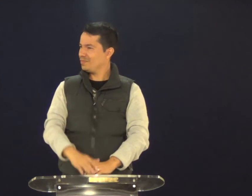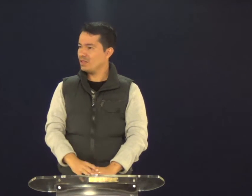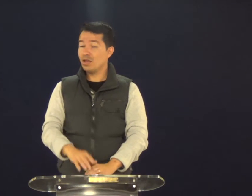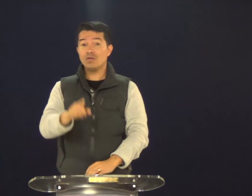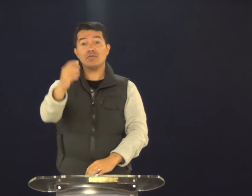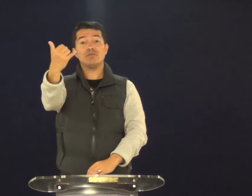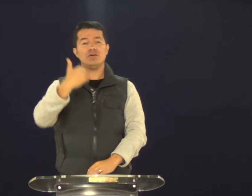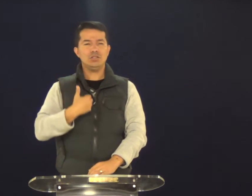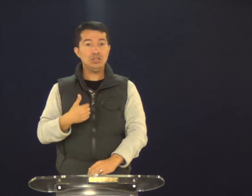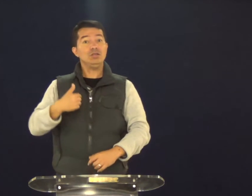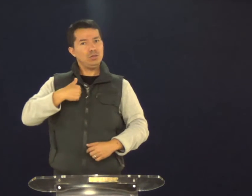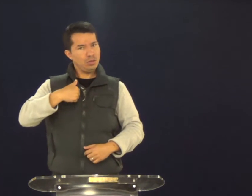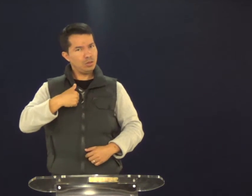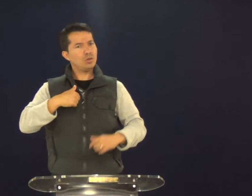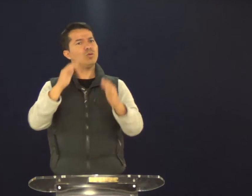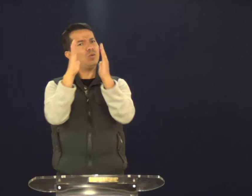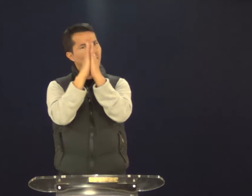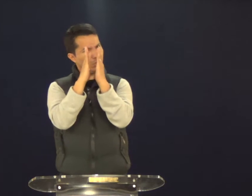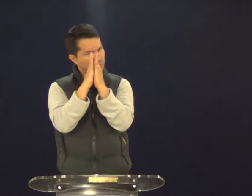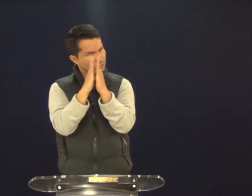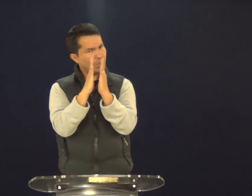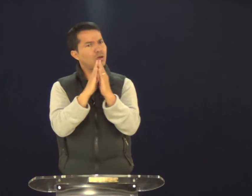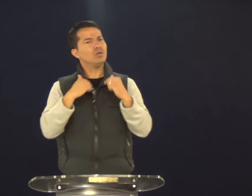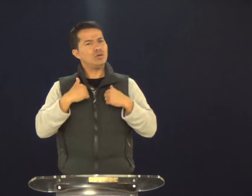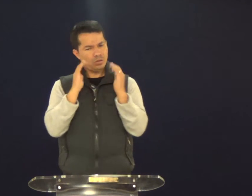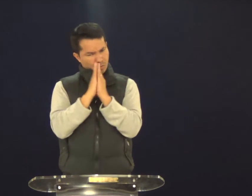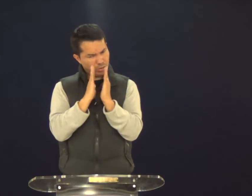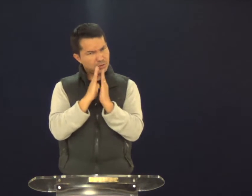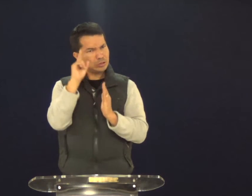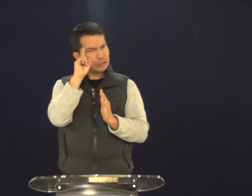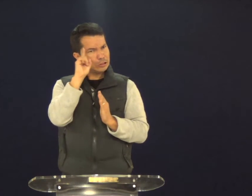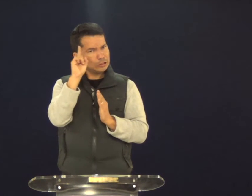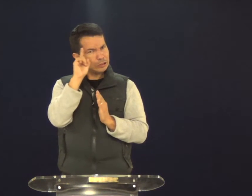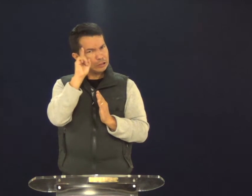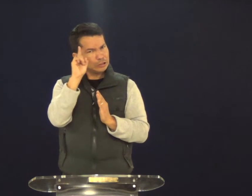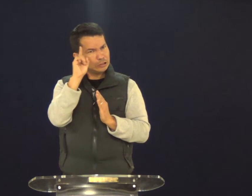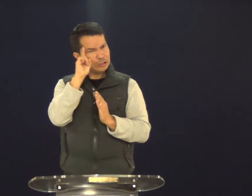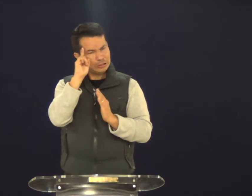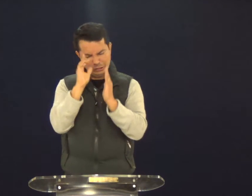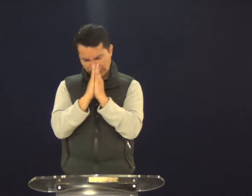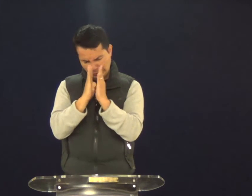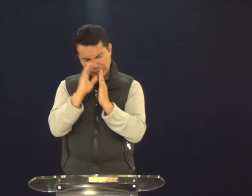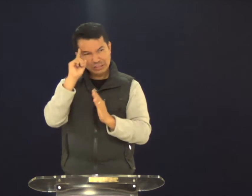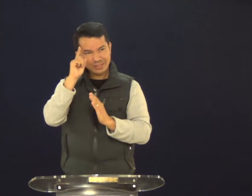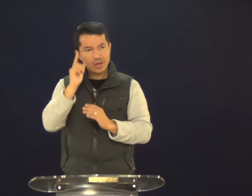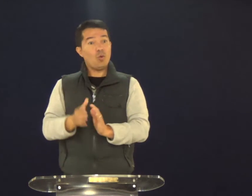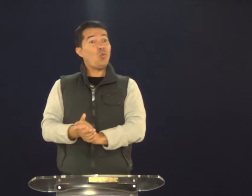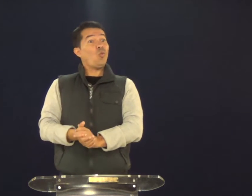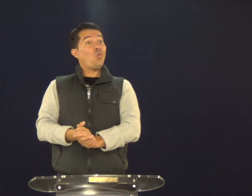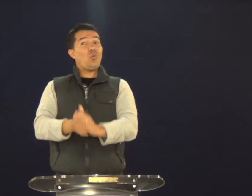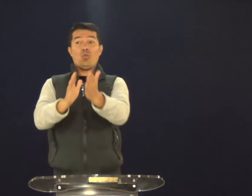sim. Isso gera um fruto. Você fala, não, pastor. Eu oro todo dia. Oro.